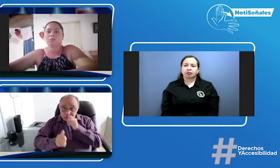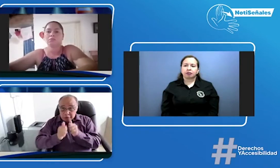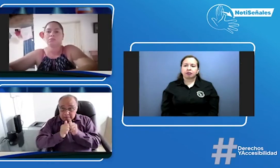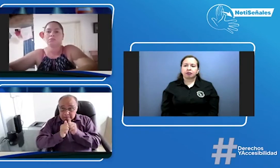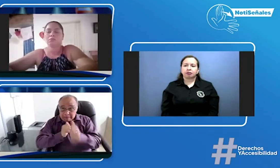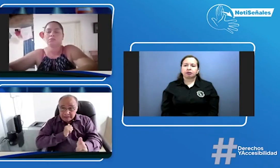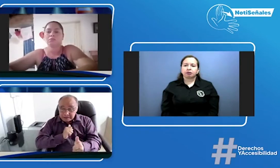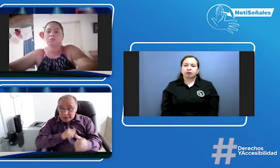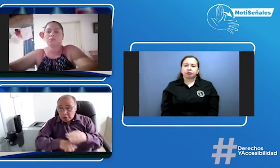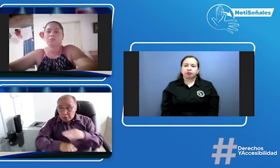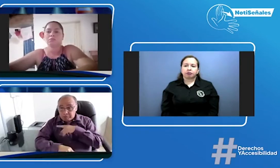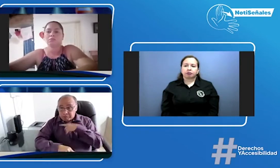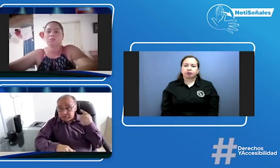cómo les va al final de año